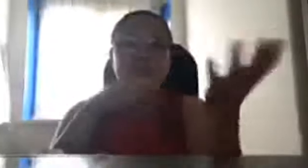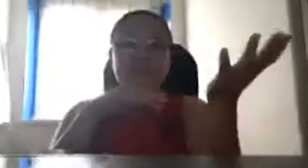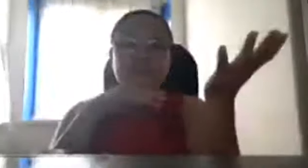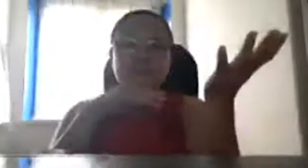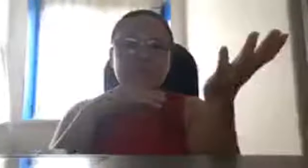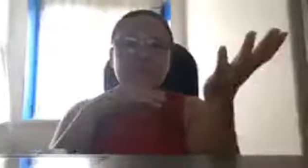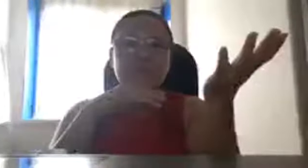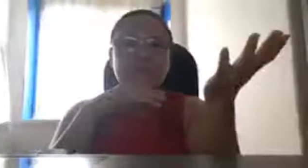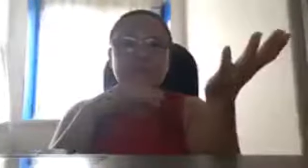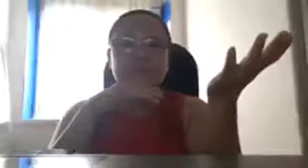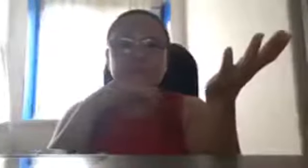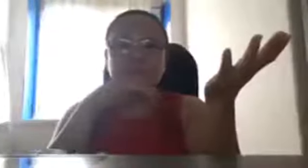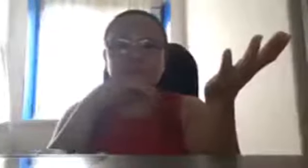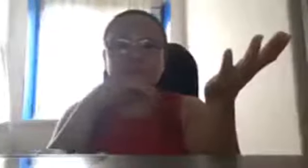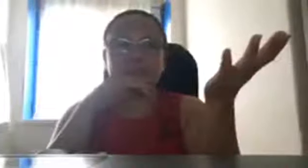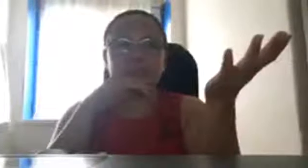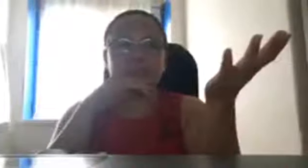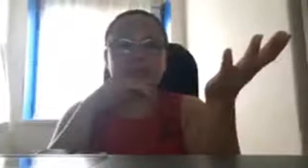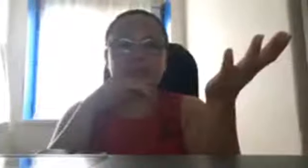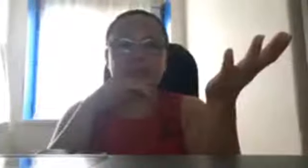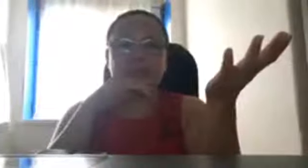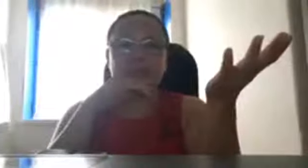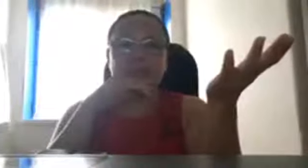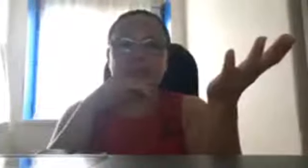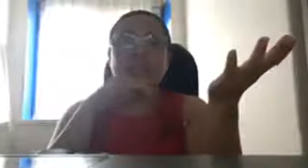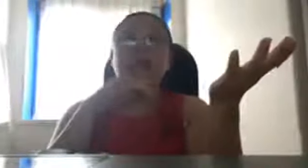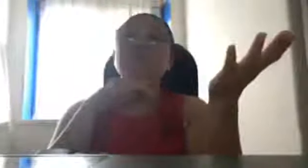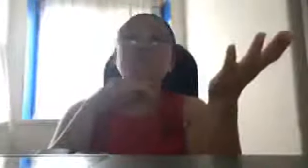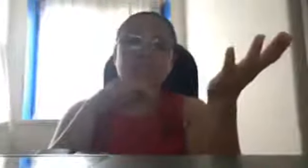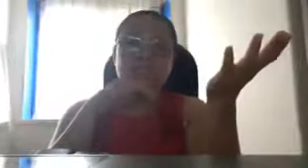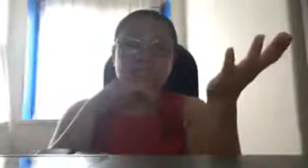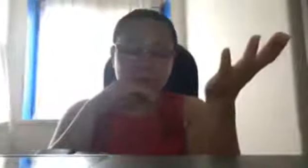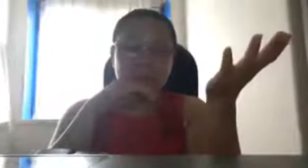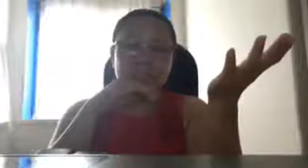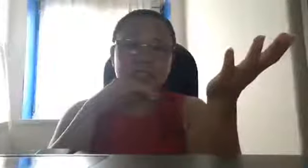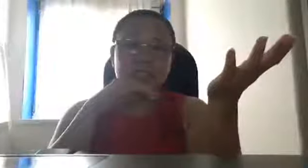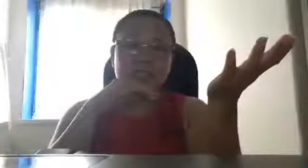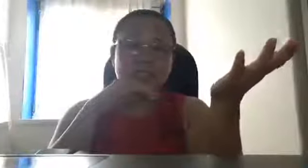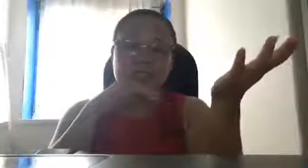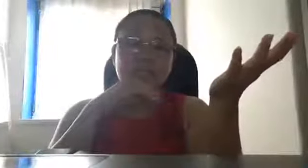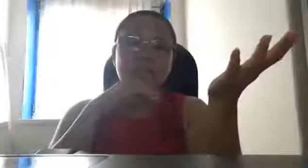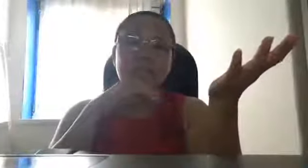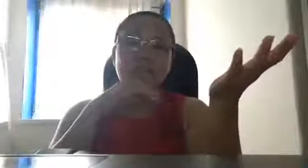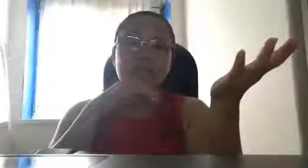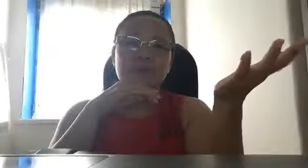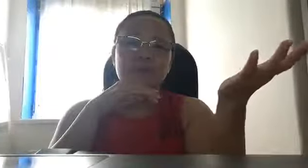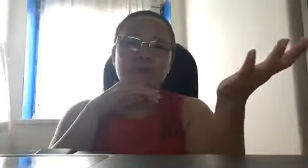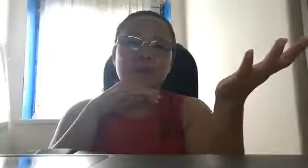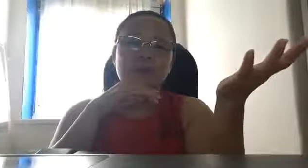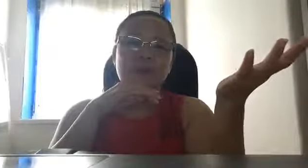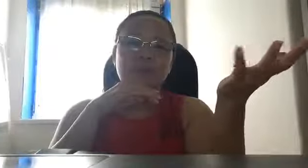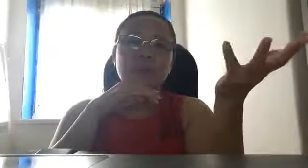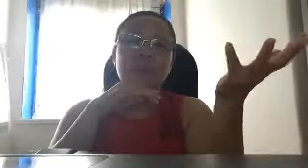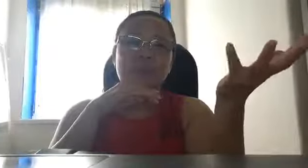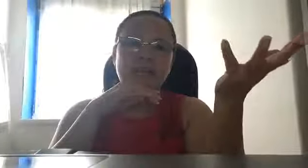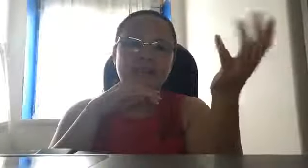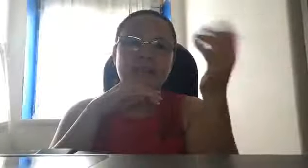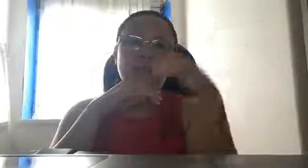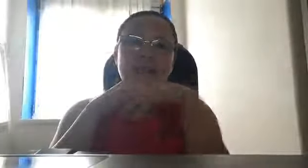for example, ngayon dyan sa, nasa, actually, nasa kongreso na natin, nasa senado, yung mga frontliner ng mga